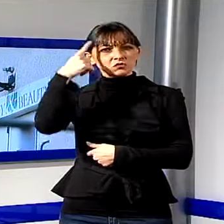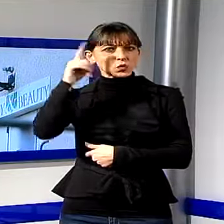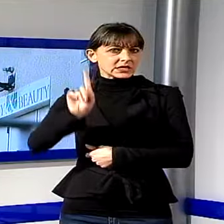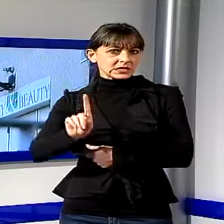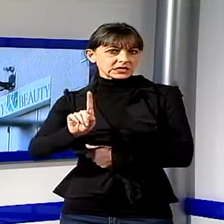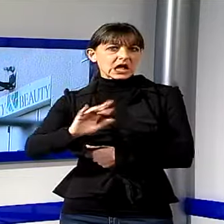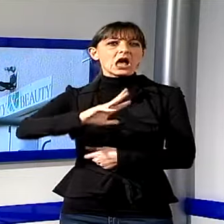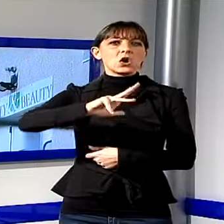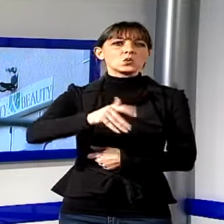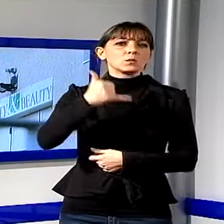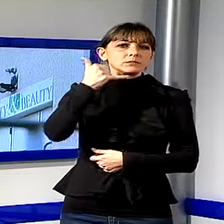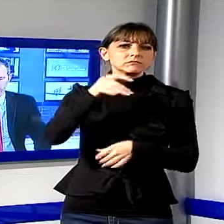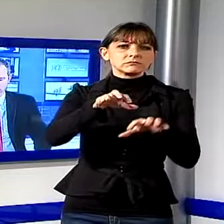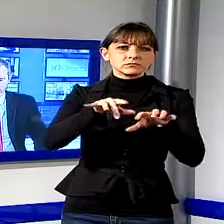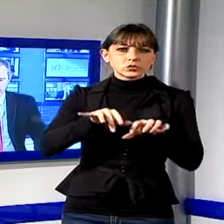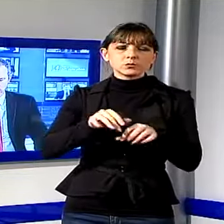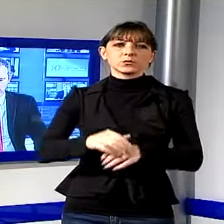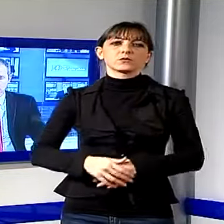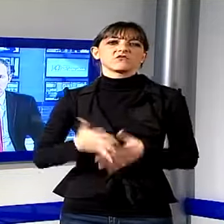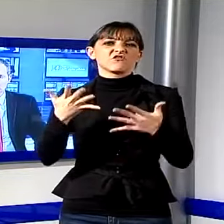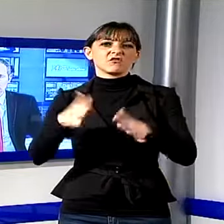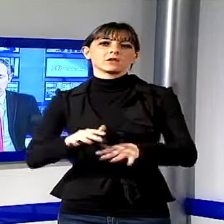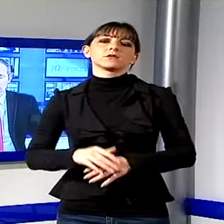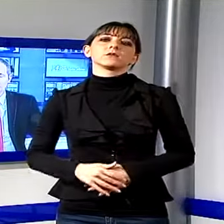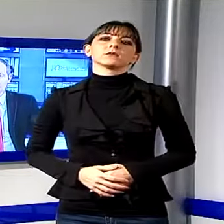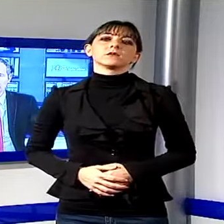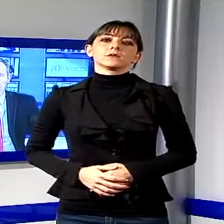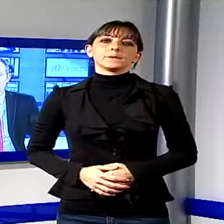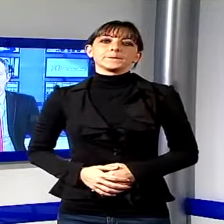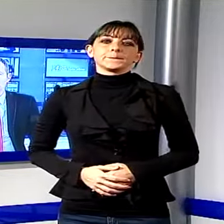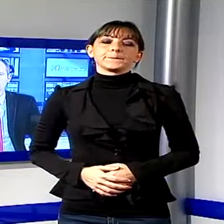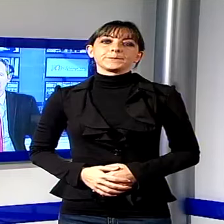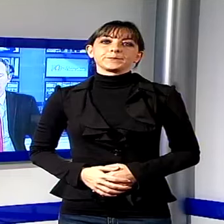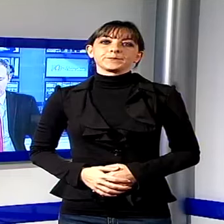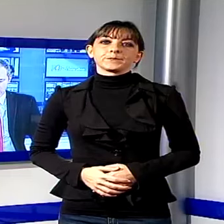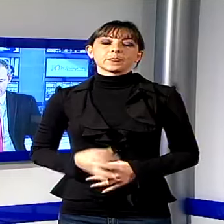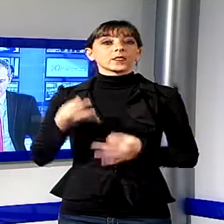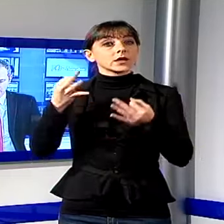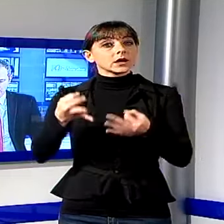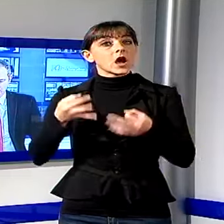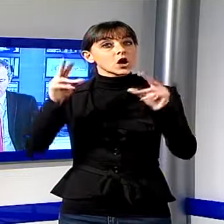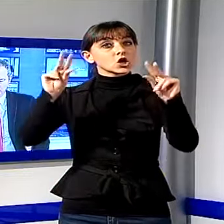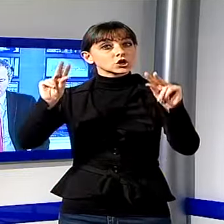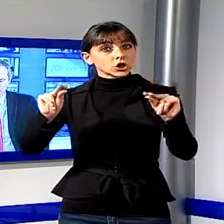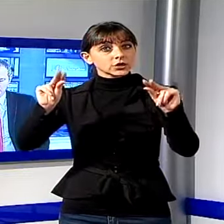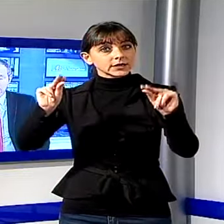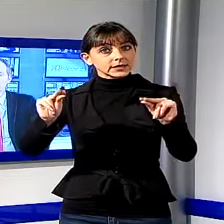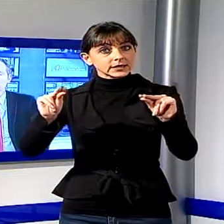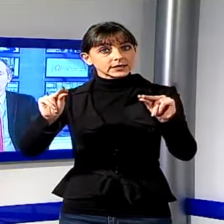altro materiale di elettronica. E adesso sempre per la cronaca una brutta storia